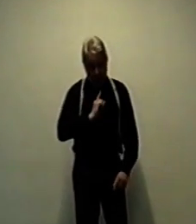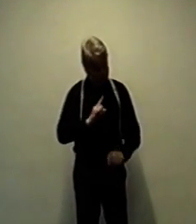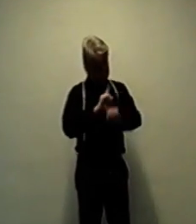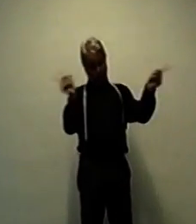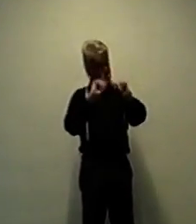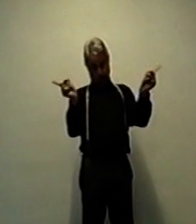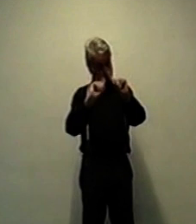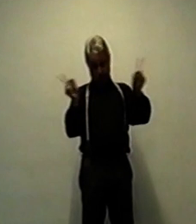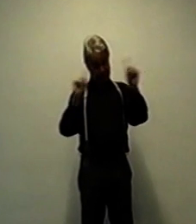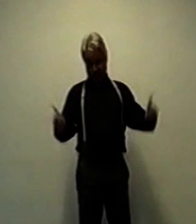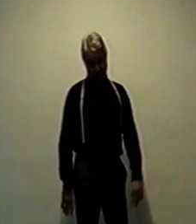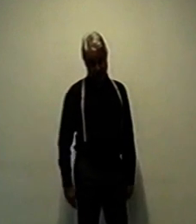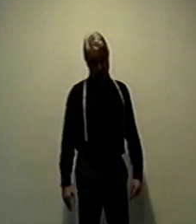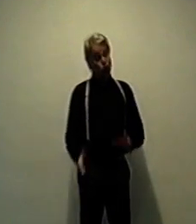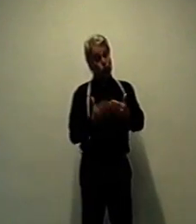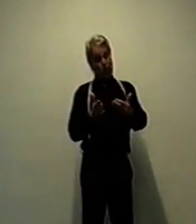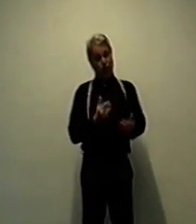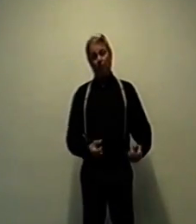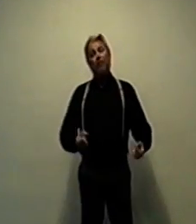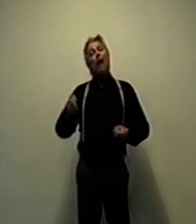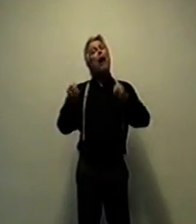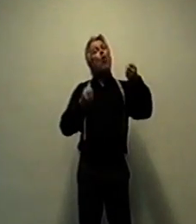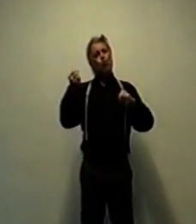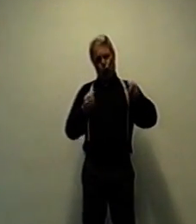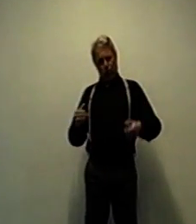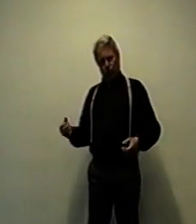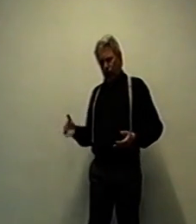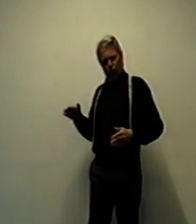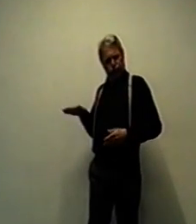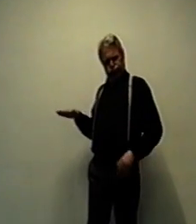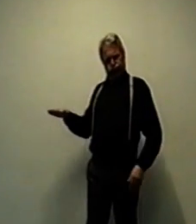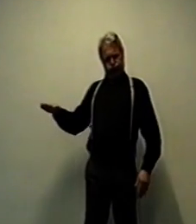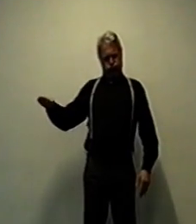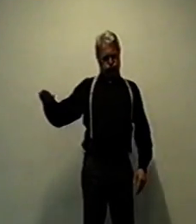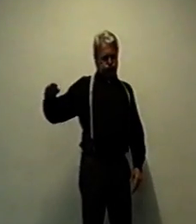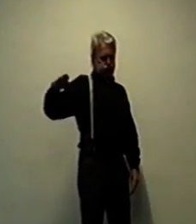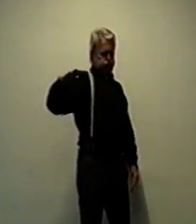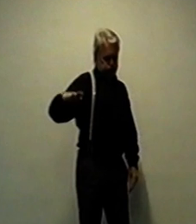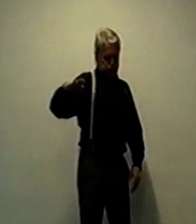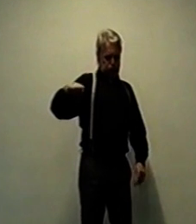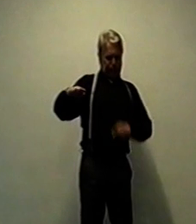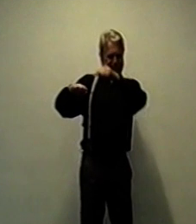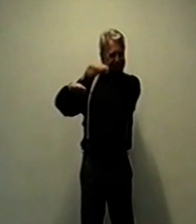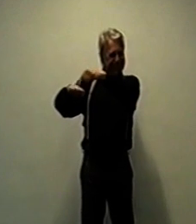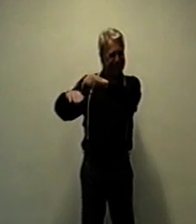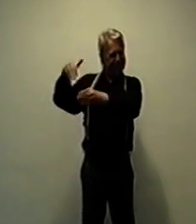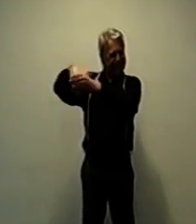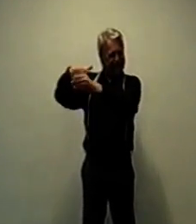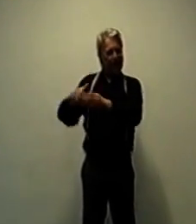Ja, ich habe geschossen, aber gezielt hat ein anderer. Oder etwas anderes. Sie